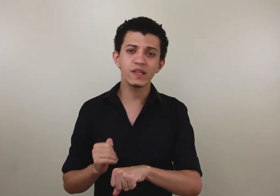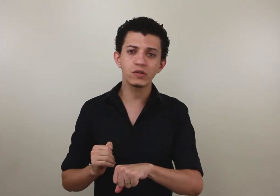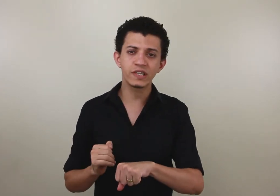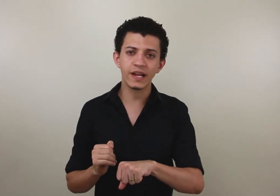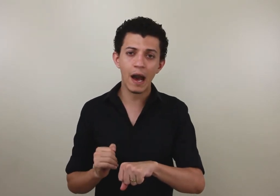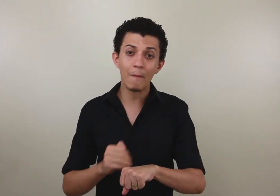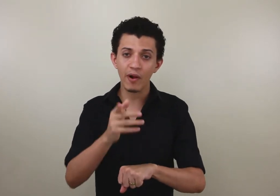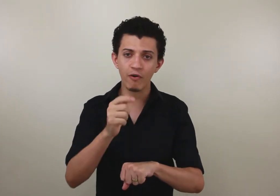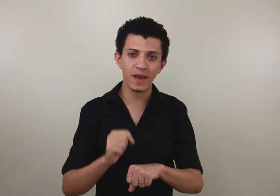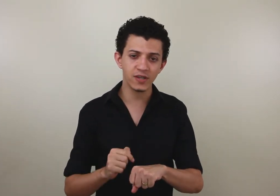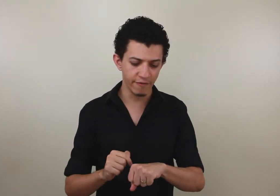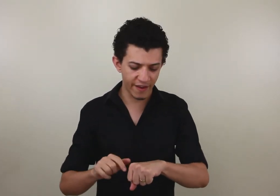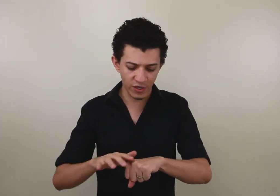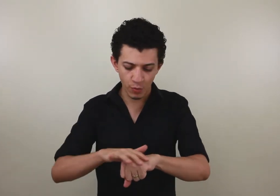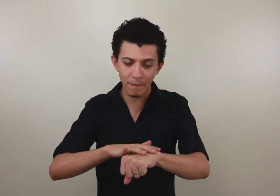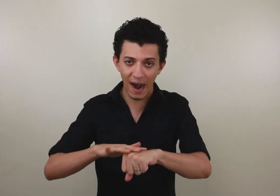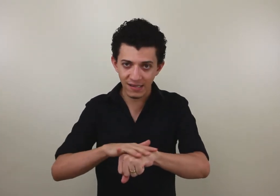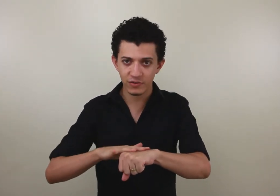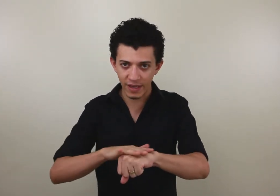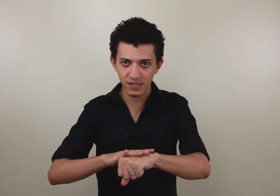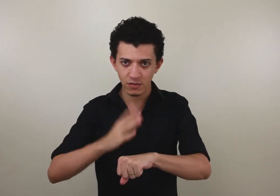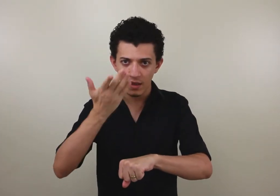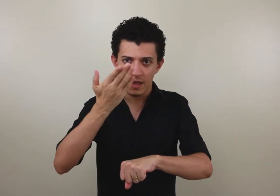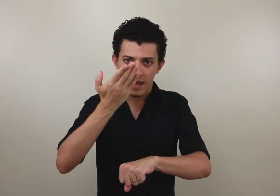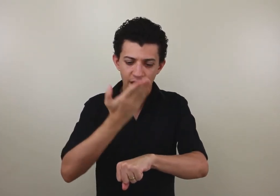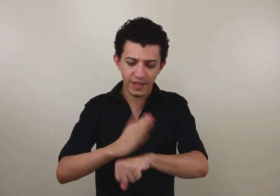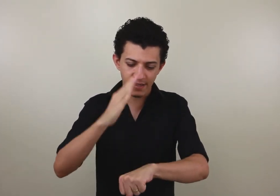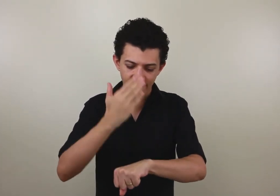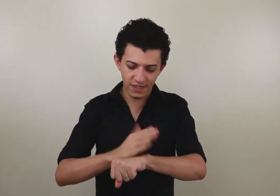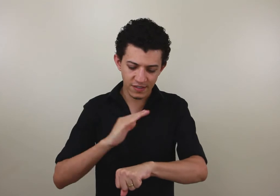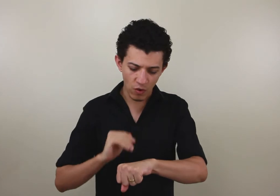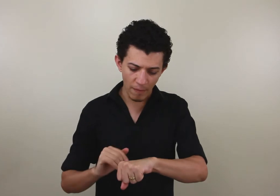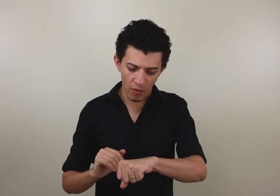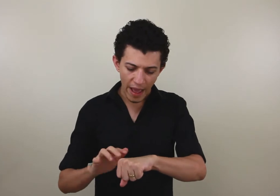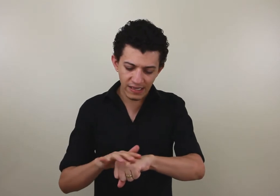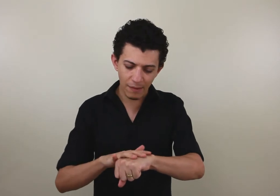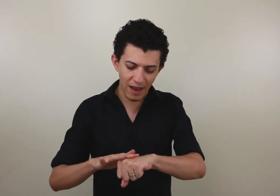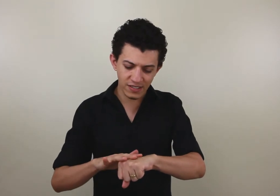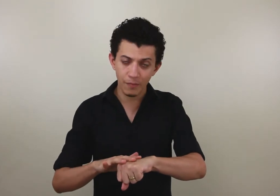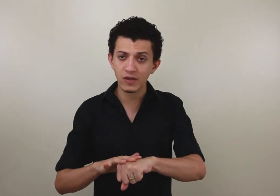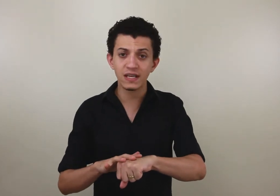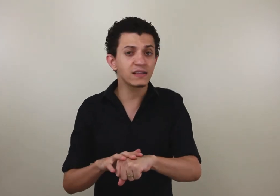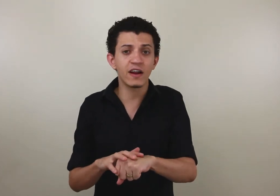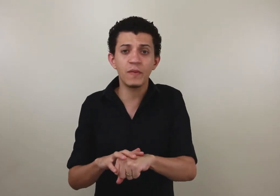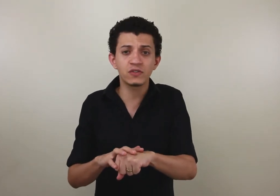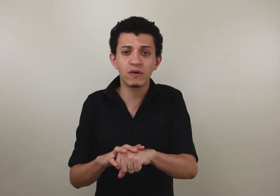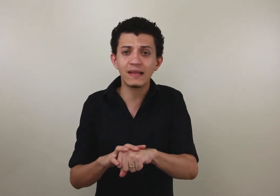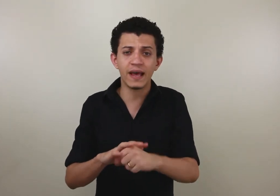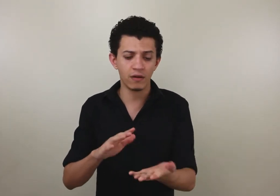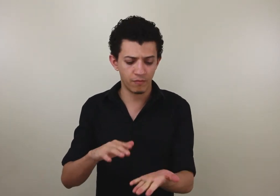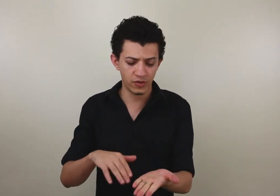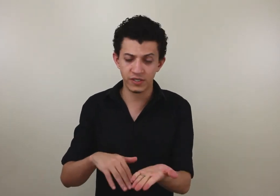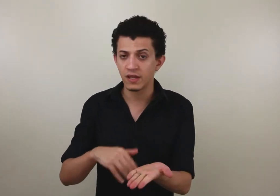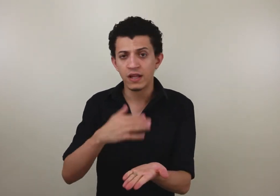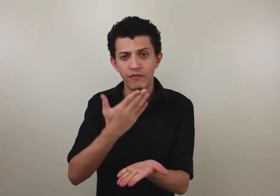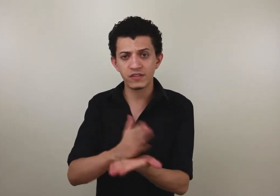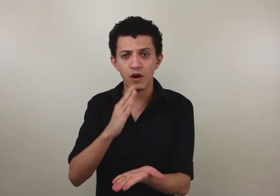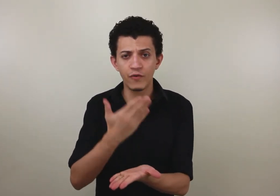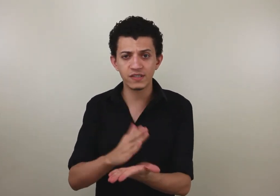sinal de treinar, provavelmente, ele vem de uma base, não é isso? E aqui, você está fazendo assim com a mão. Essa base aqui pode ser literalmente um caderno, talvez o sinal fosse